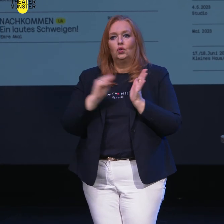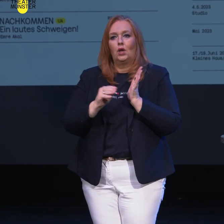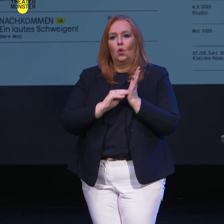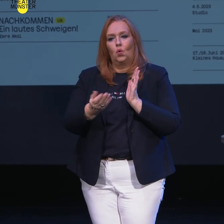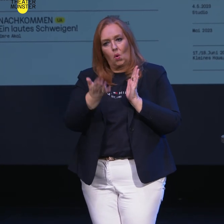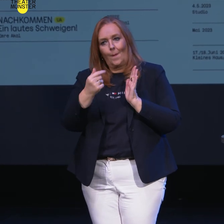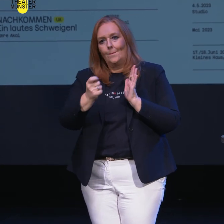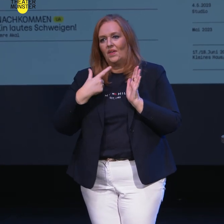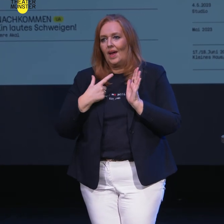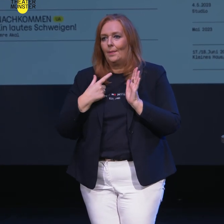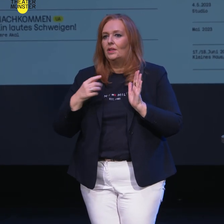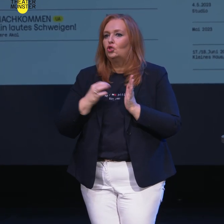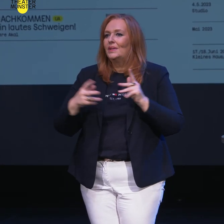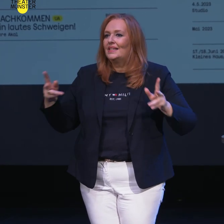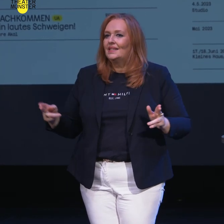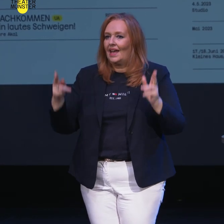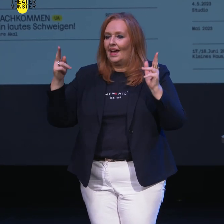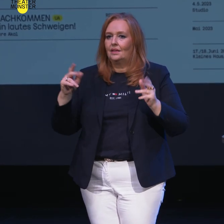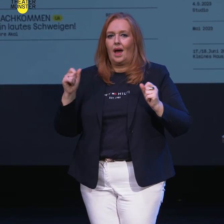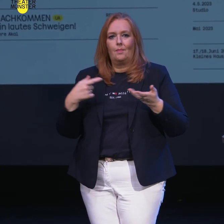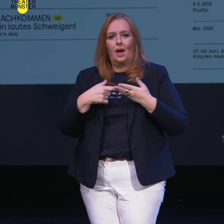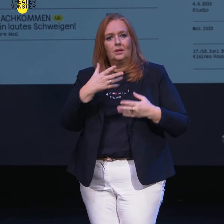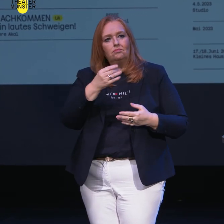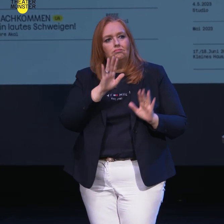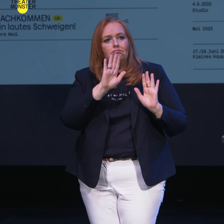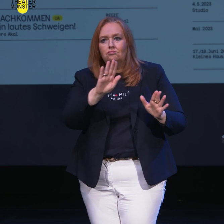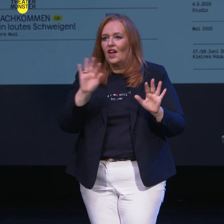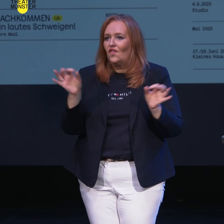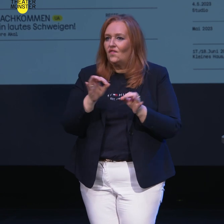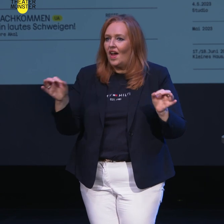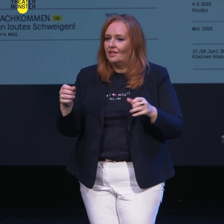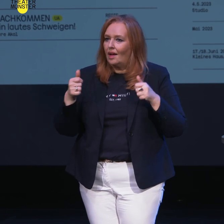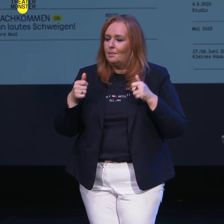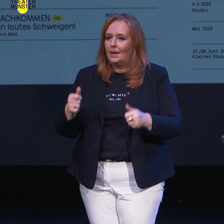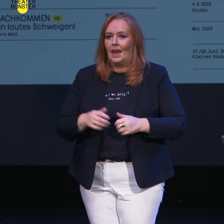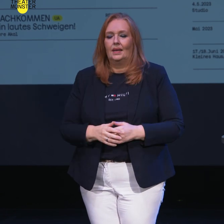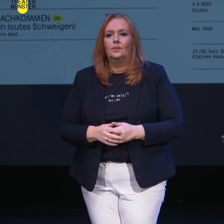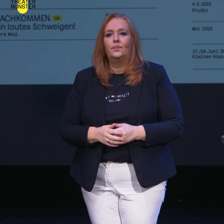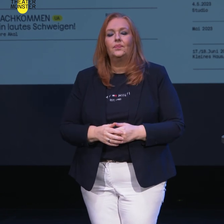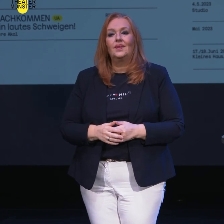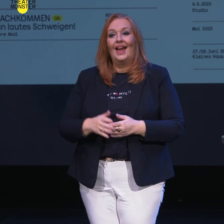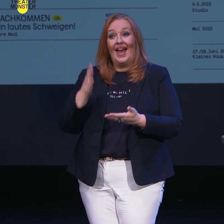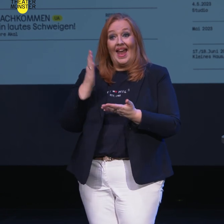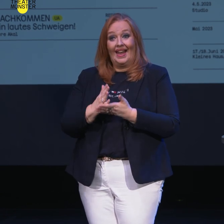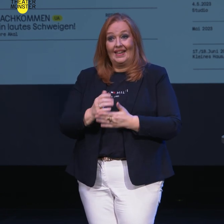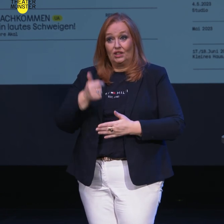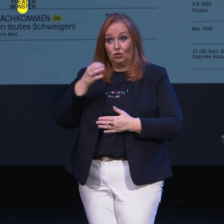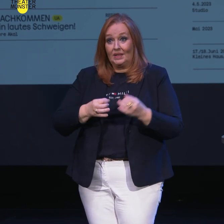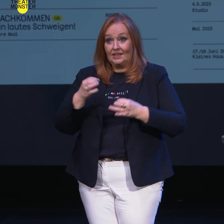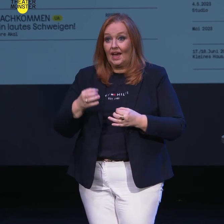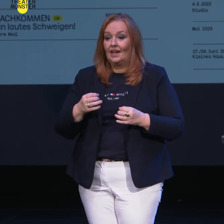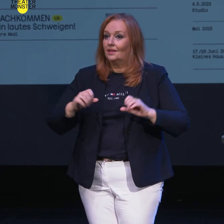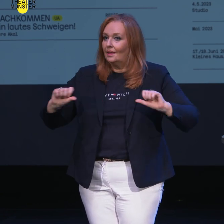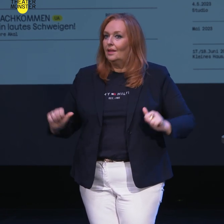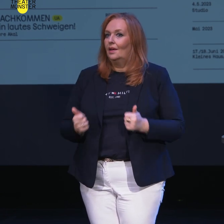bewerben und eine Spielzeit unsere Arbeit mit ihren Fähigkeiten zu begleiten. Am Ende der ersten Spielzeit wird es auch eine